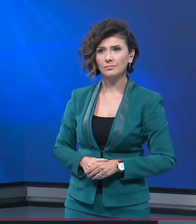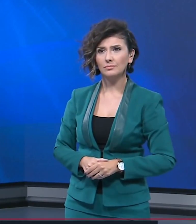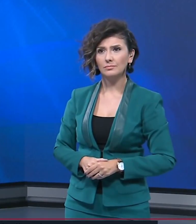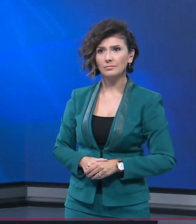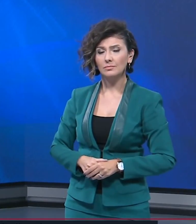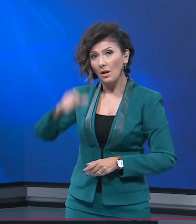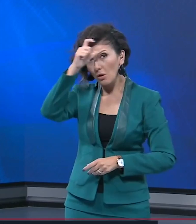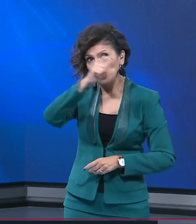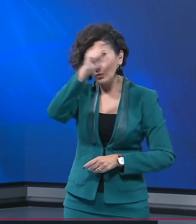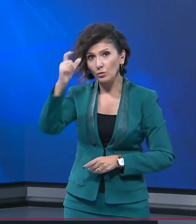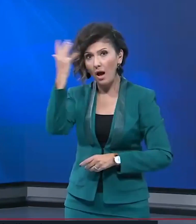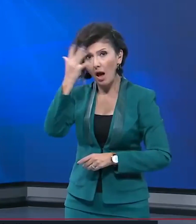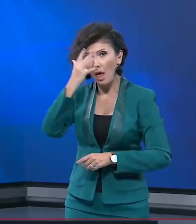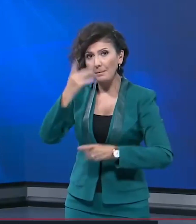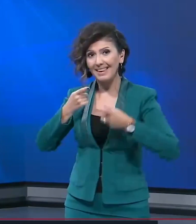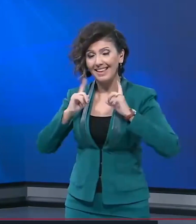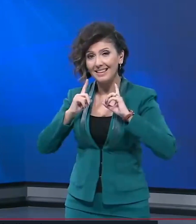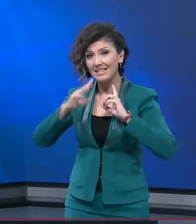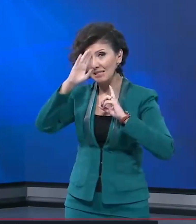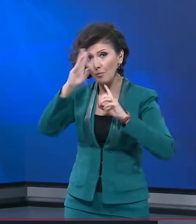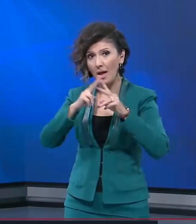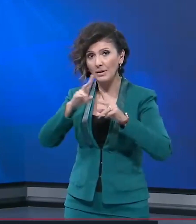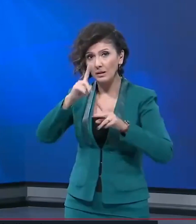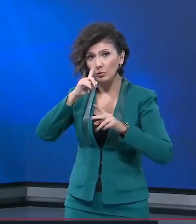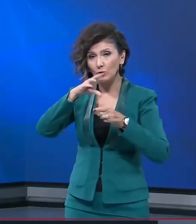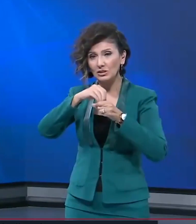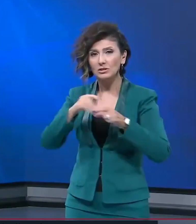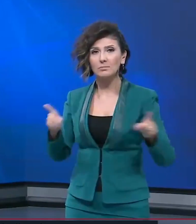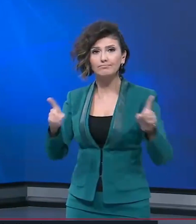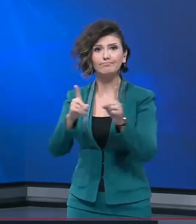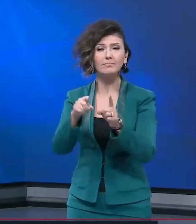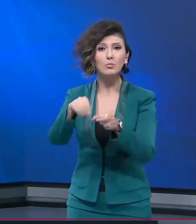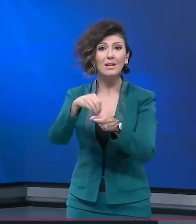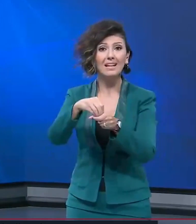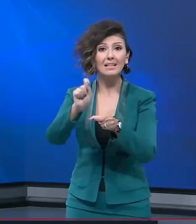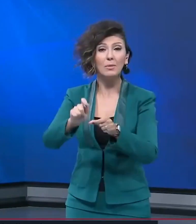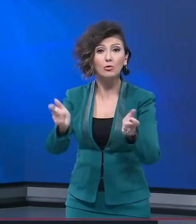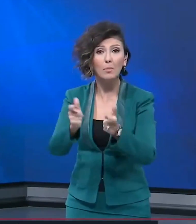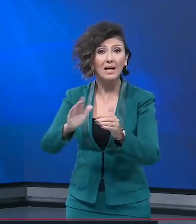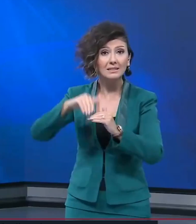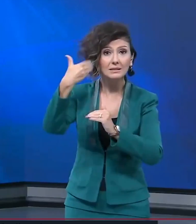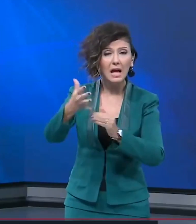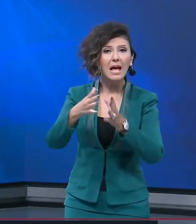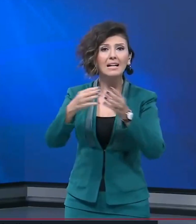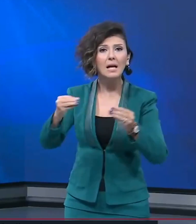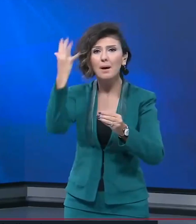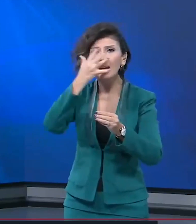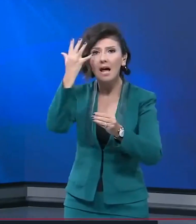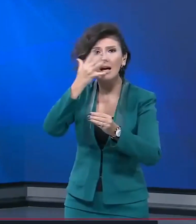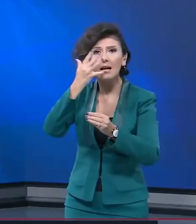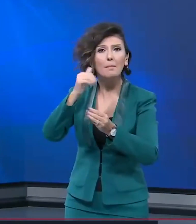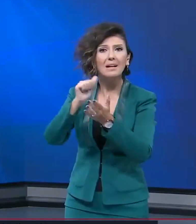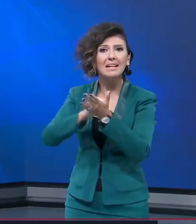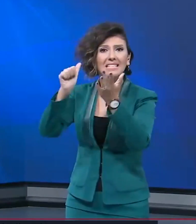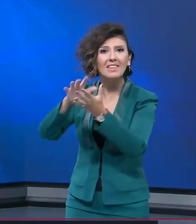Türk ve Suudi yetkililer İstanbul Emniyet Müdürlüğü'nde bir araya geldi. Burada yapılan toplantının ardından kayıp Suudi gazeteci